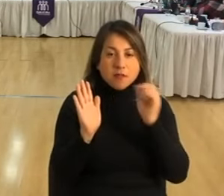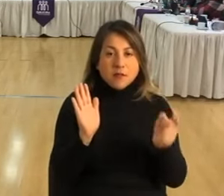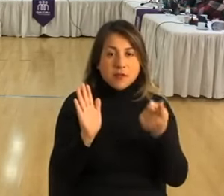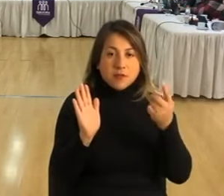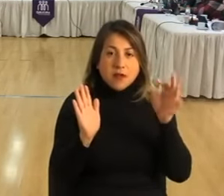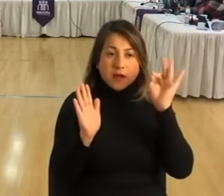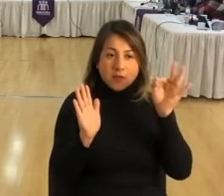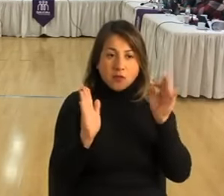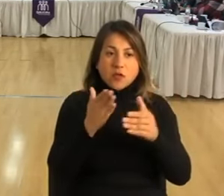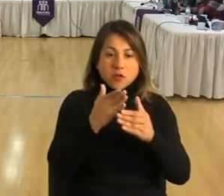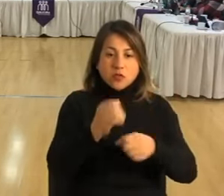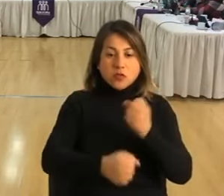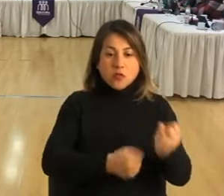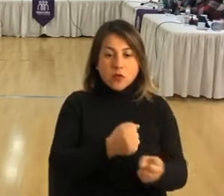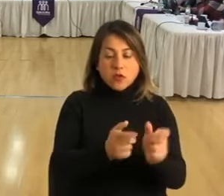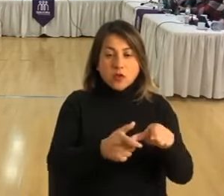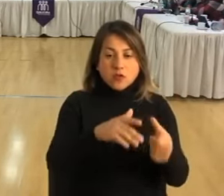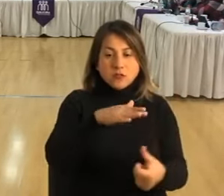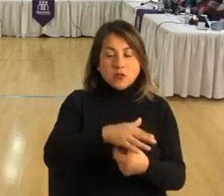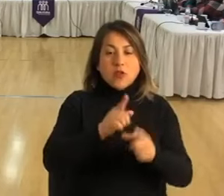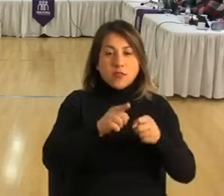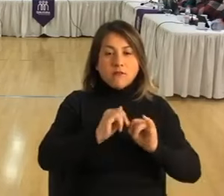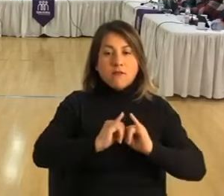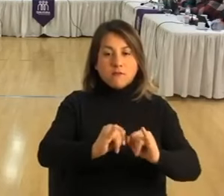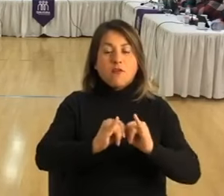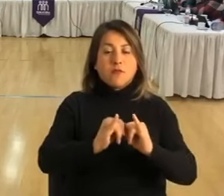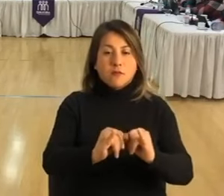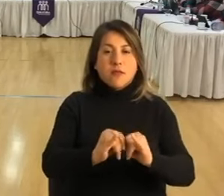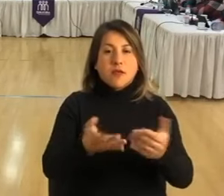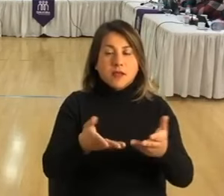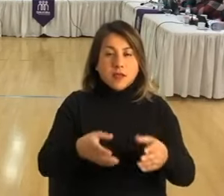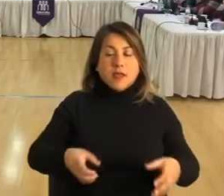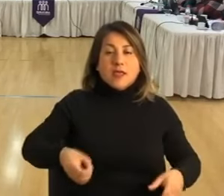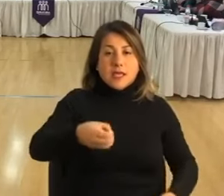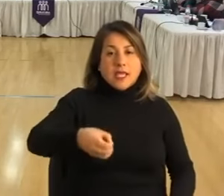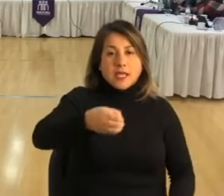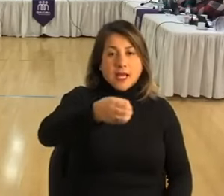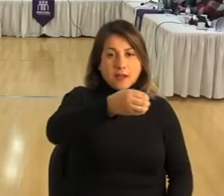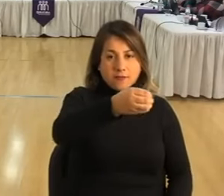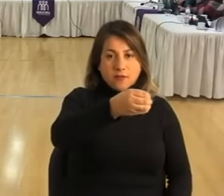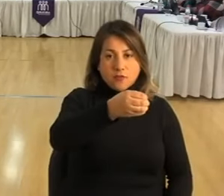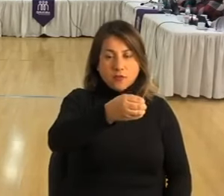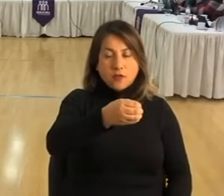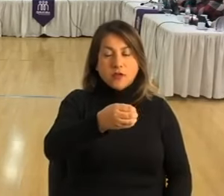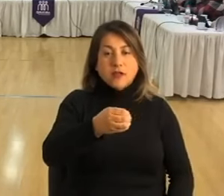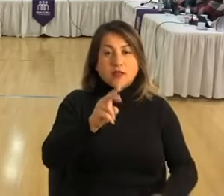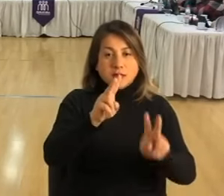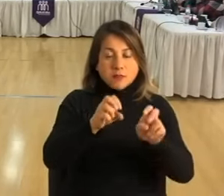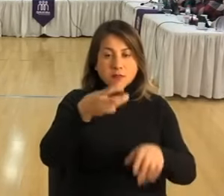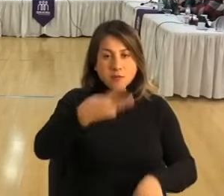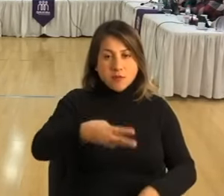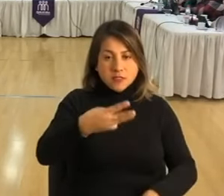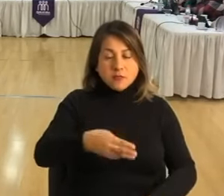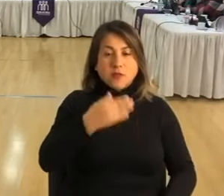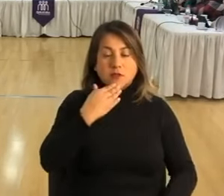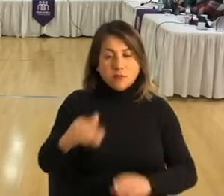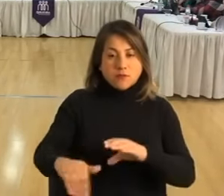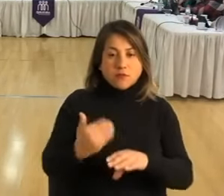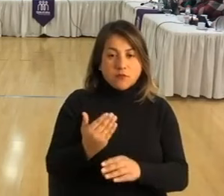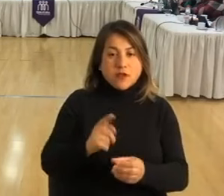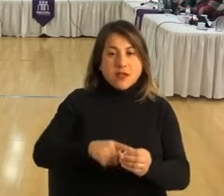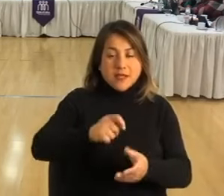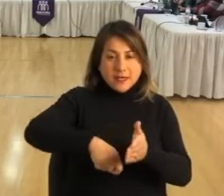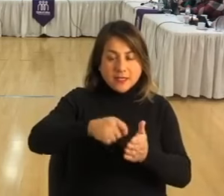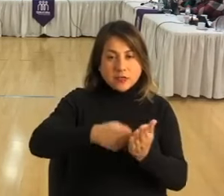primera sesión de cada año del consejo, deberá informar a éste sobre el escalafón de méritos del personal municipal y un reporte sobre el registro de